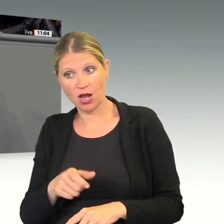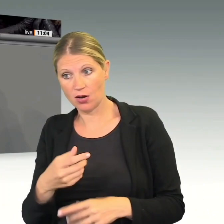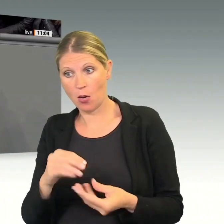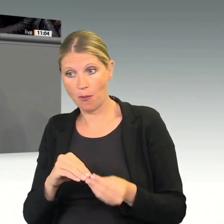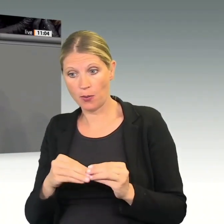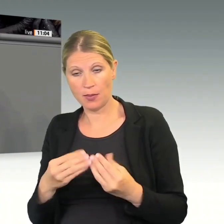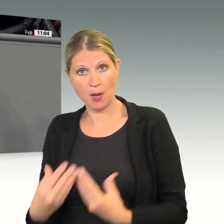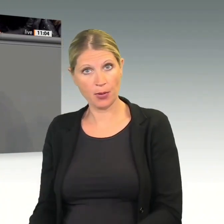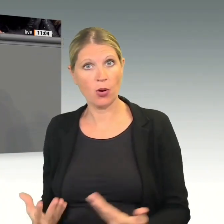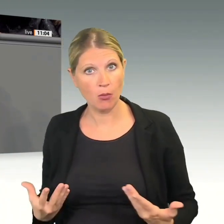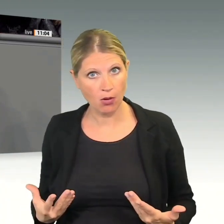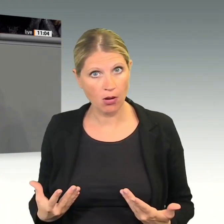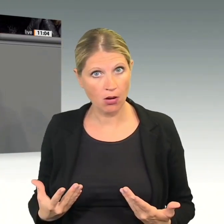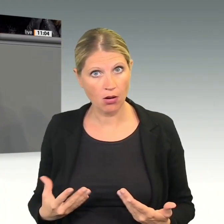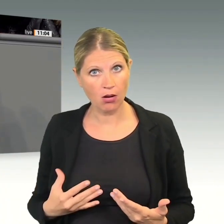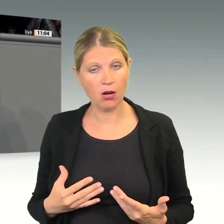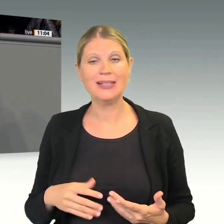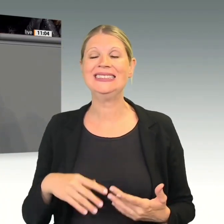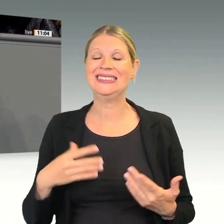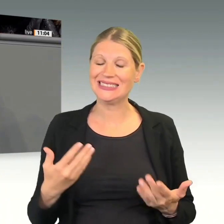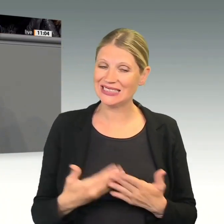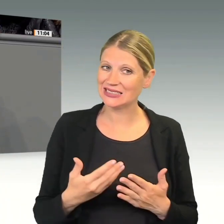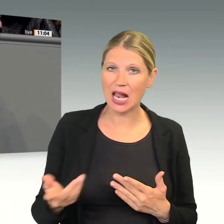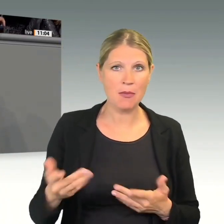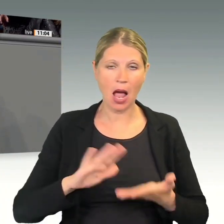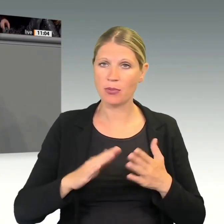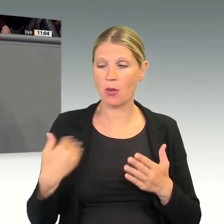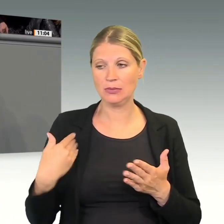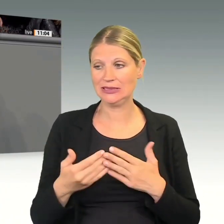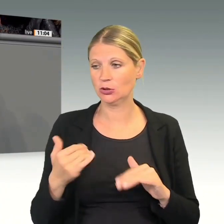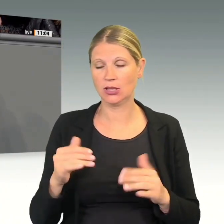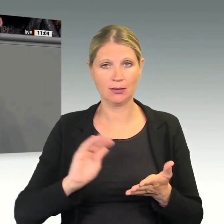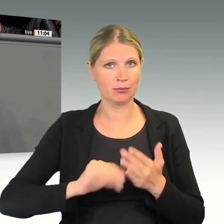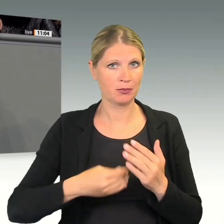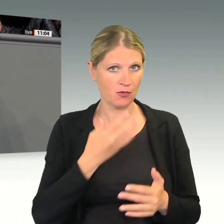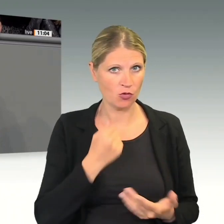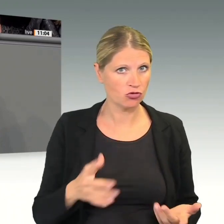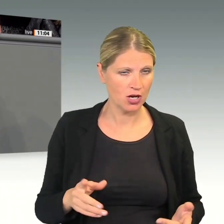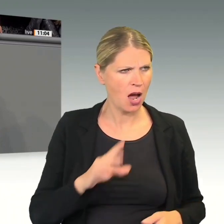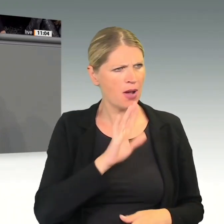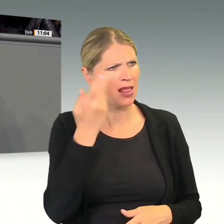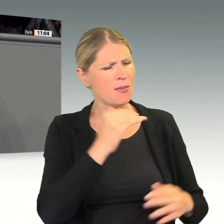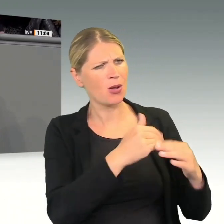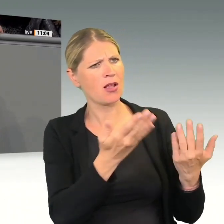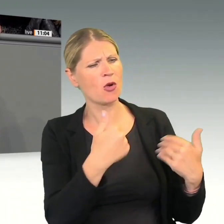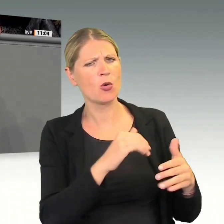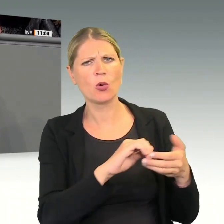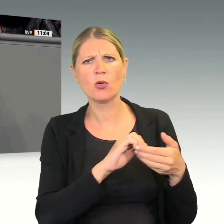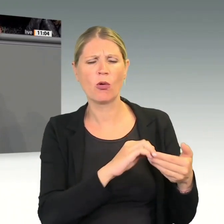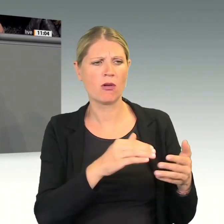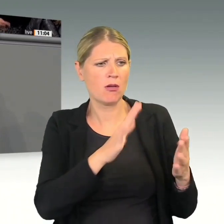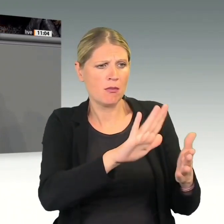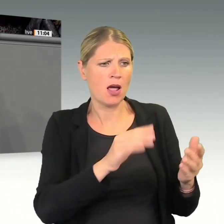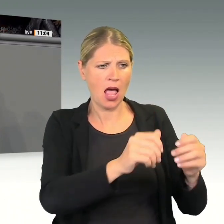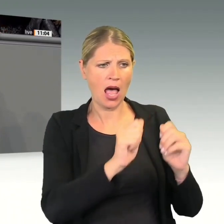Ratifikation des Abkommens. Nichts davon in Ihrem Antrag. Liebe Kollegen der Union, warum nicht? Dabei waren Sie früher